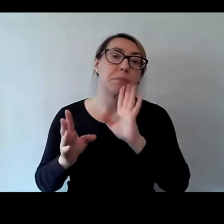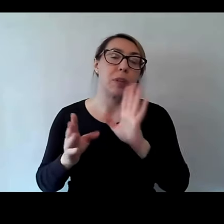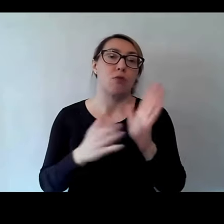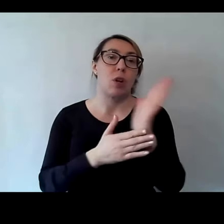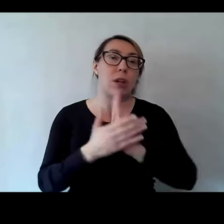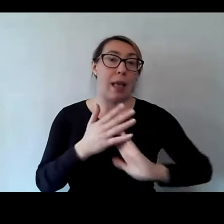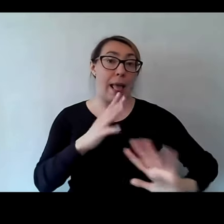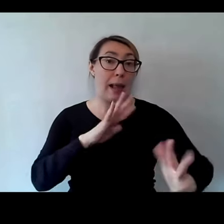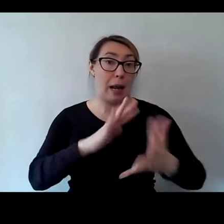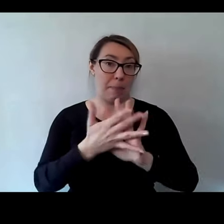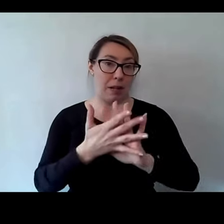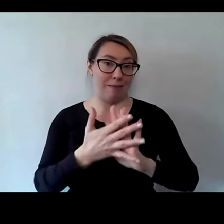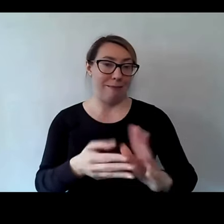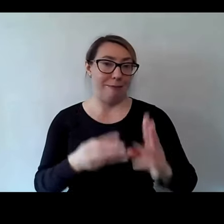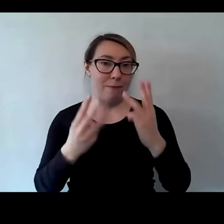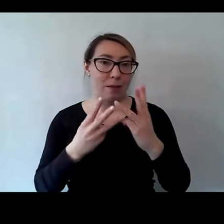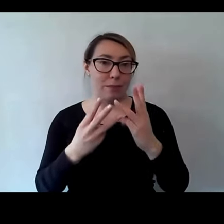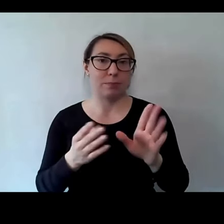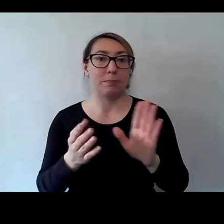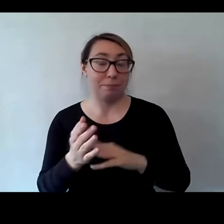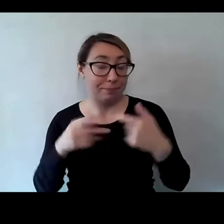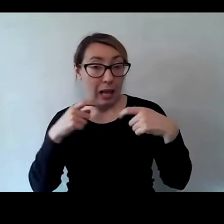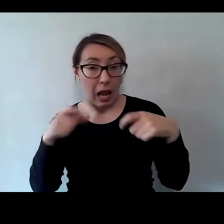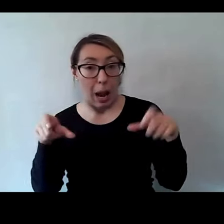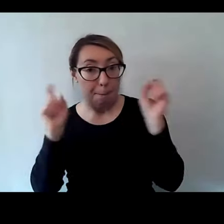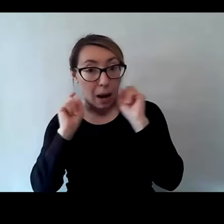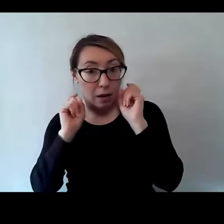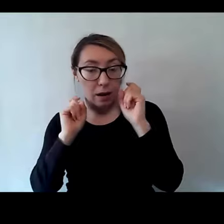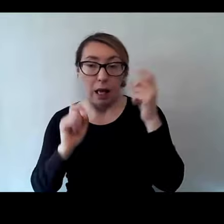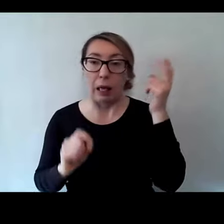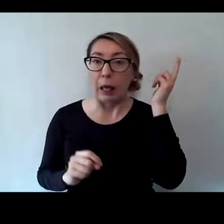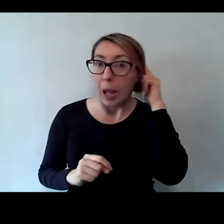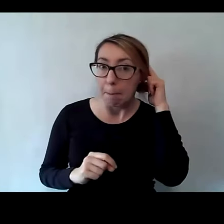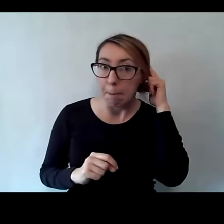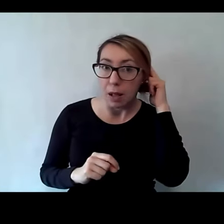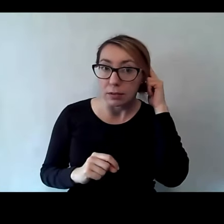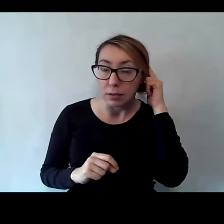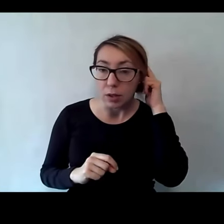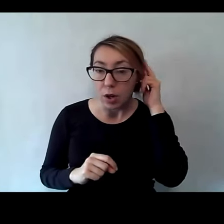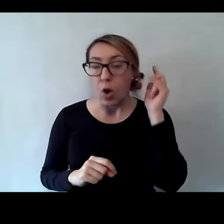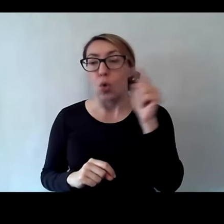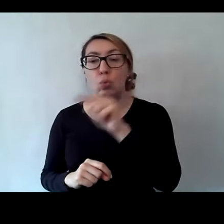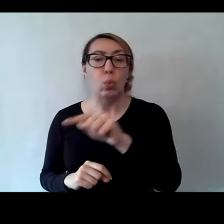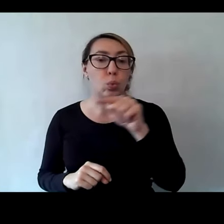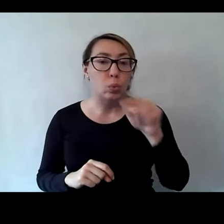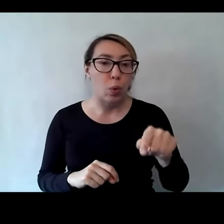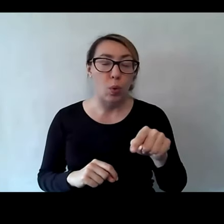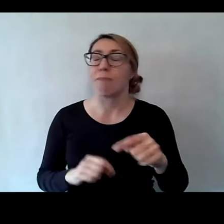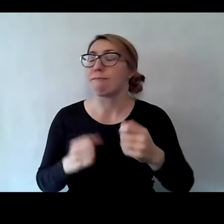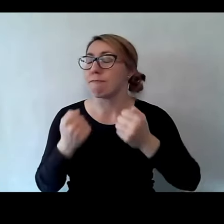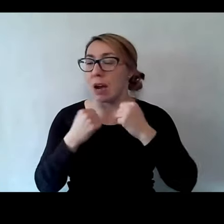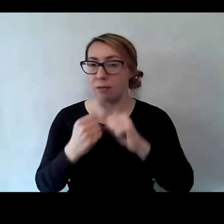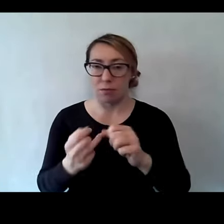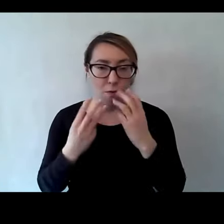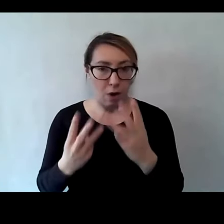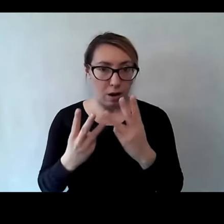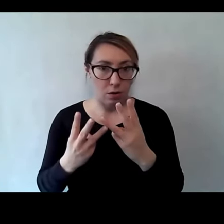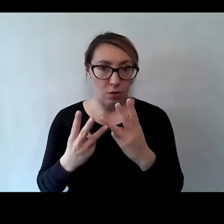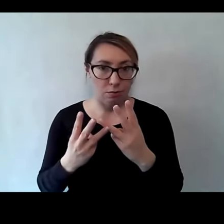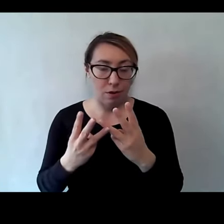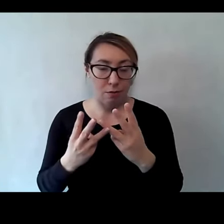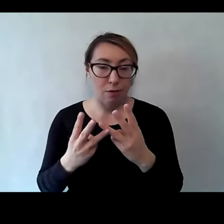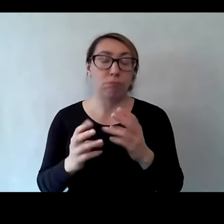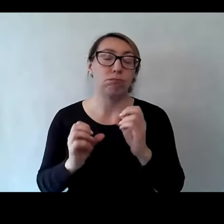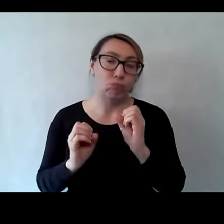jest bardzo ważny. Potyczą aparatu słuchowego albo implantu. Jedna i druga ścieżka jest bardzo ważna i jest